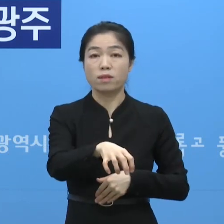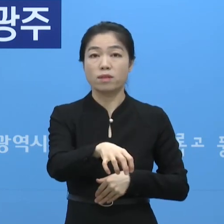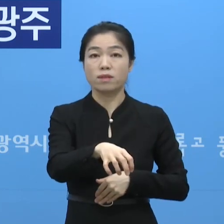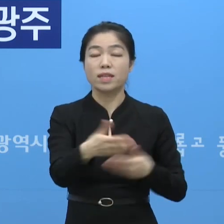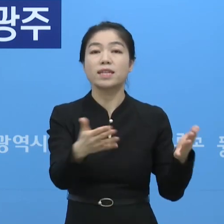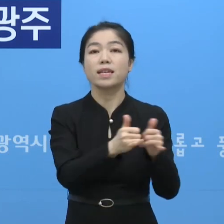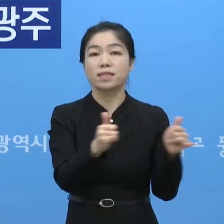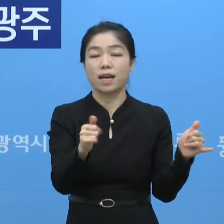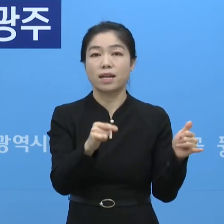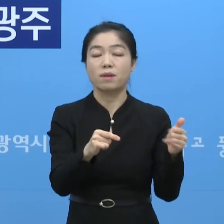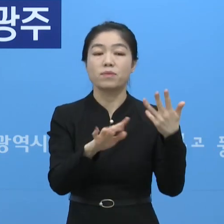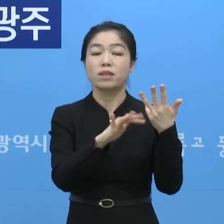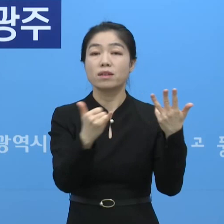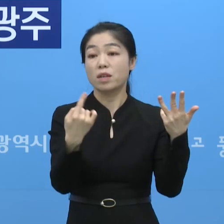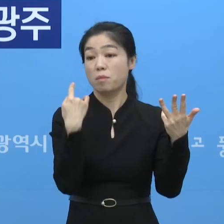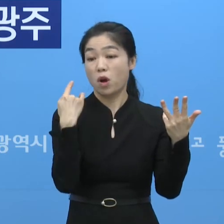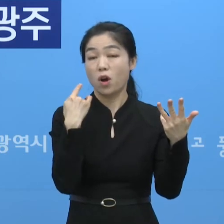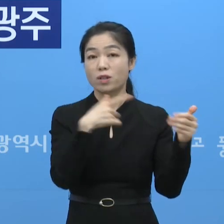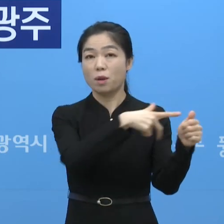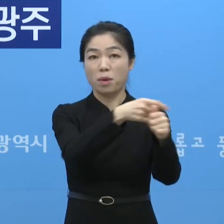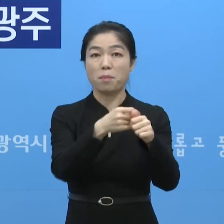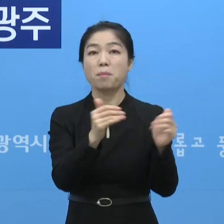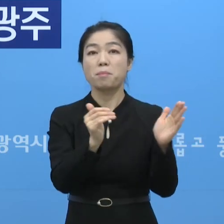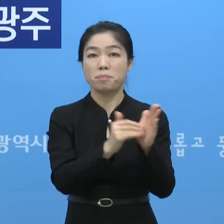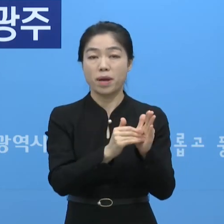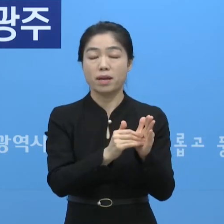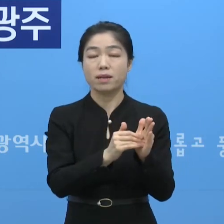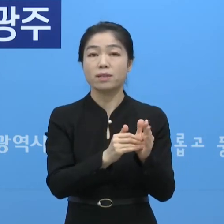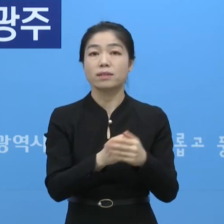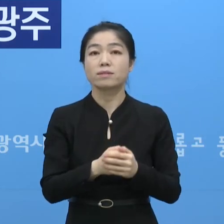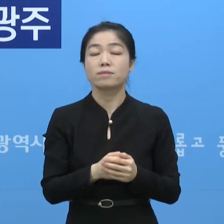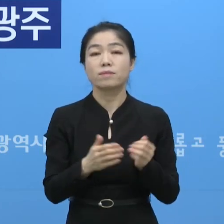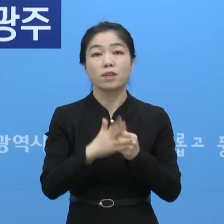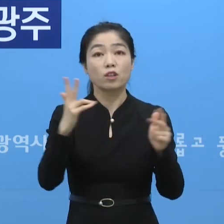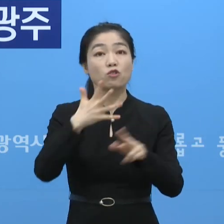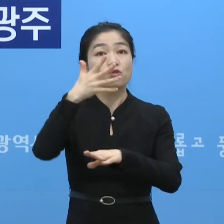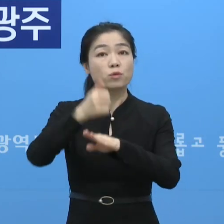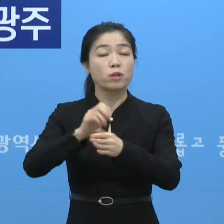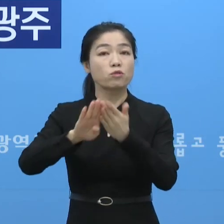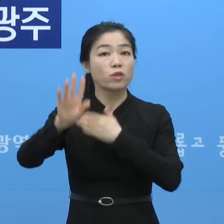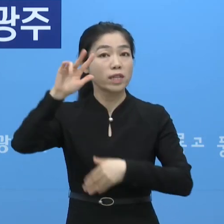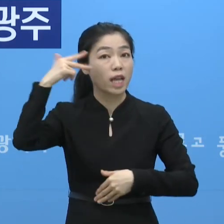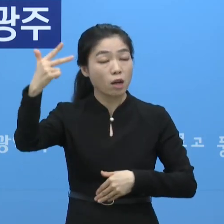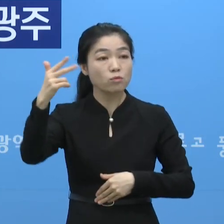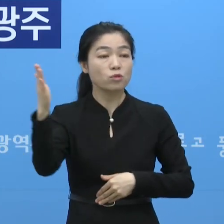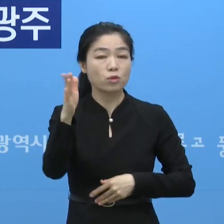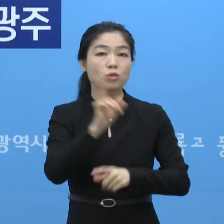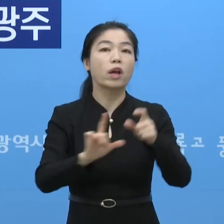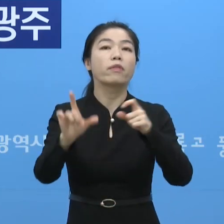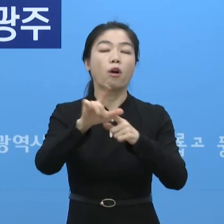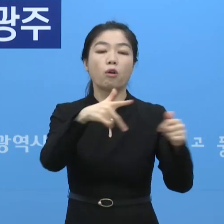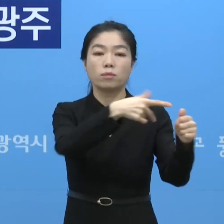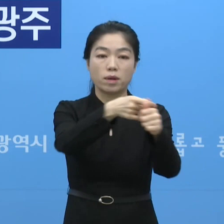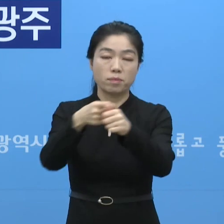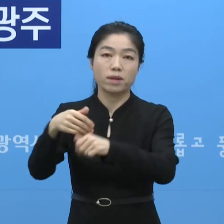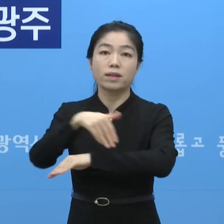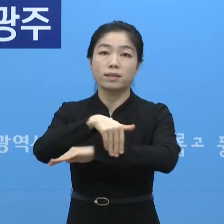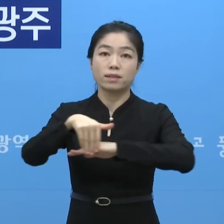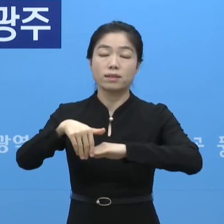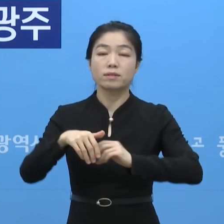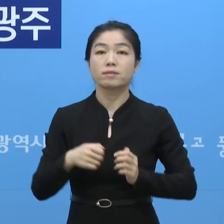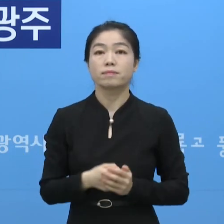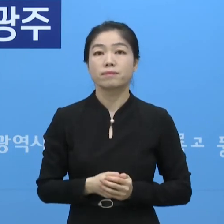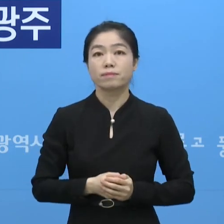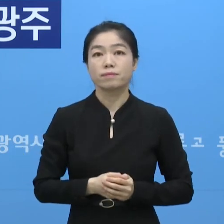직원들 8명 어제 추가 진행됐습니다. 그래서 주말 이후에 다음 주 중으로 더 추가 접종할 수 있도록